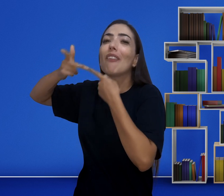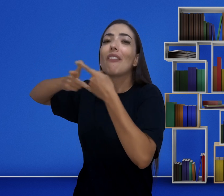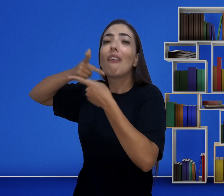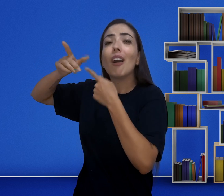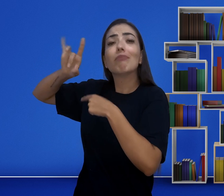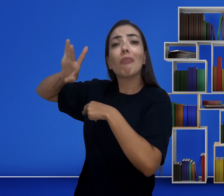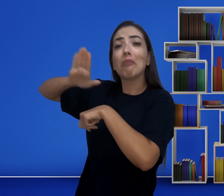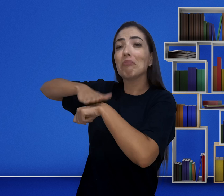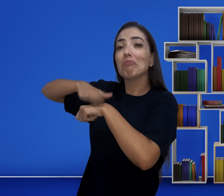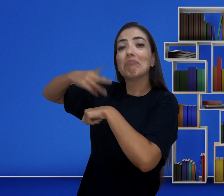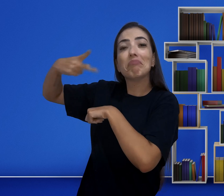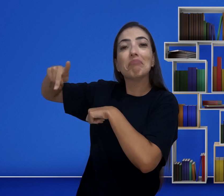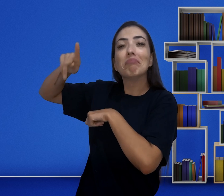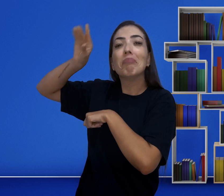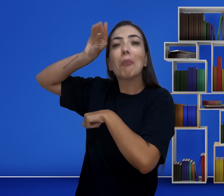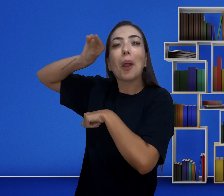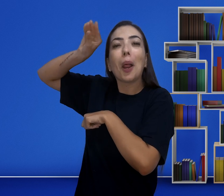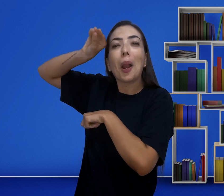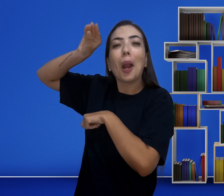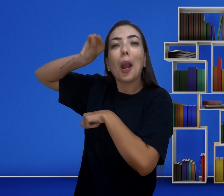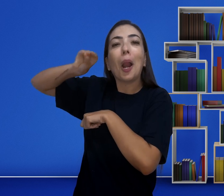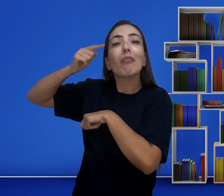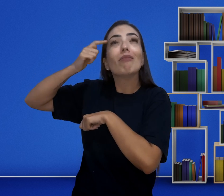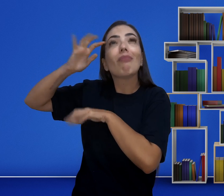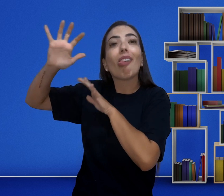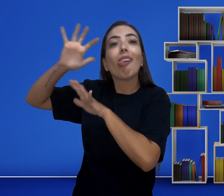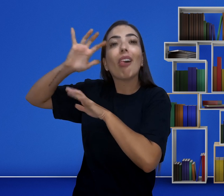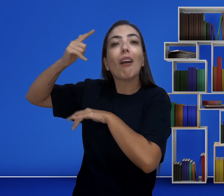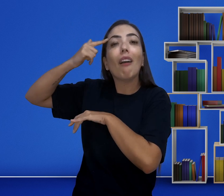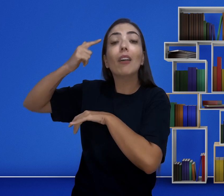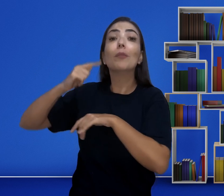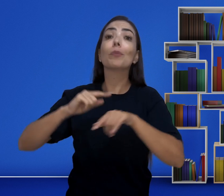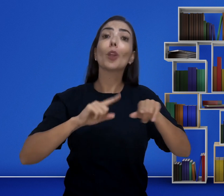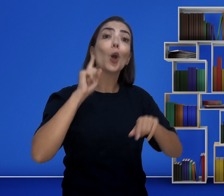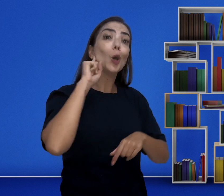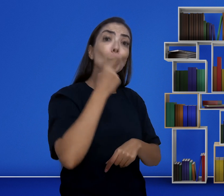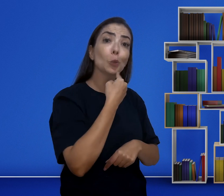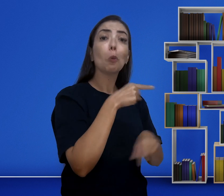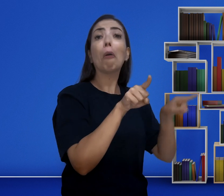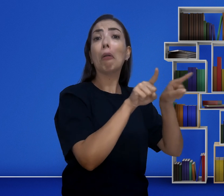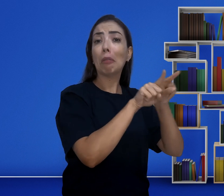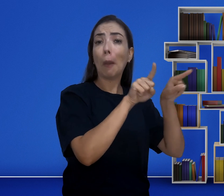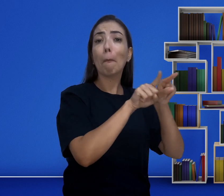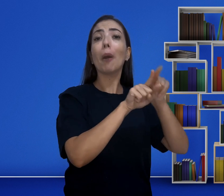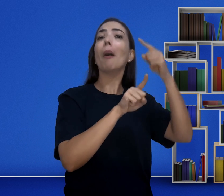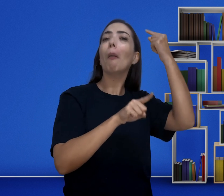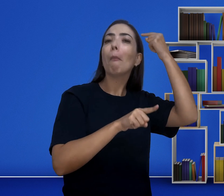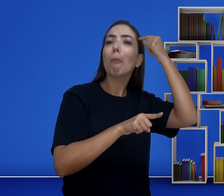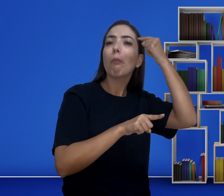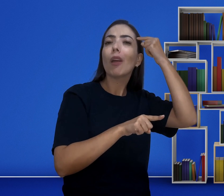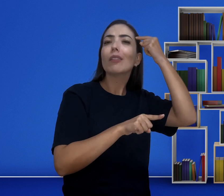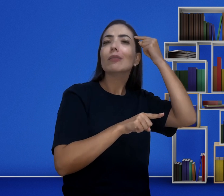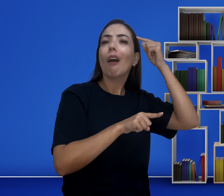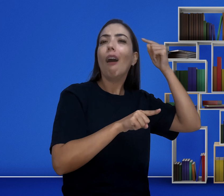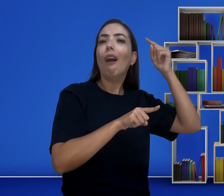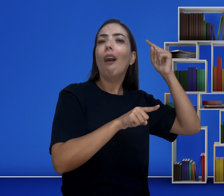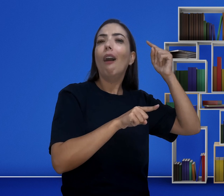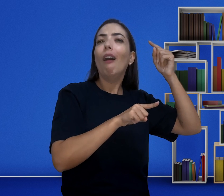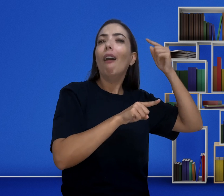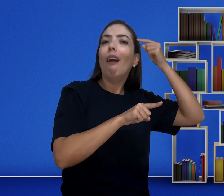tudo aquilo que ele pensar vai ser a partir da oralidade. Já o surdo, pensa a partir da sua visualidade, utilizando as